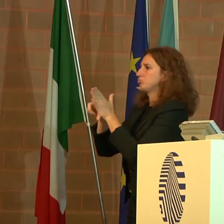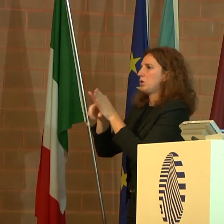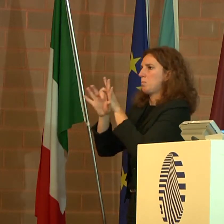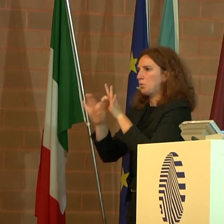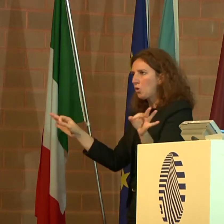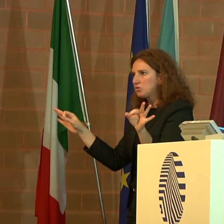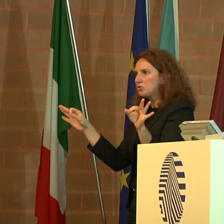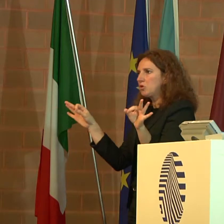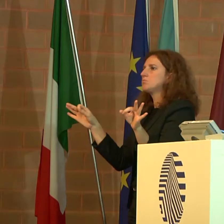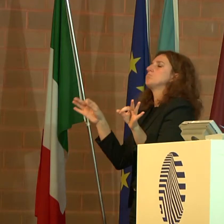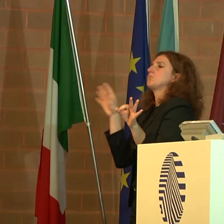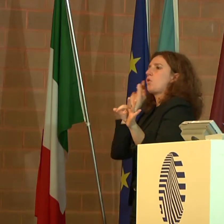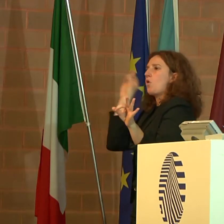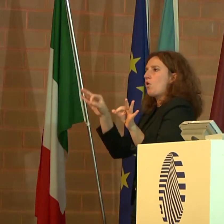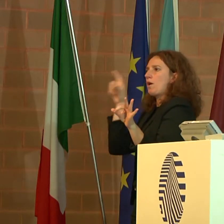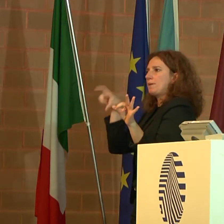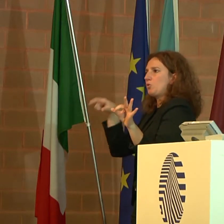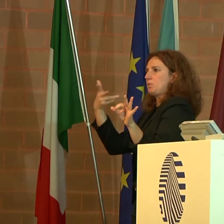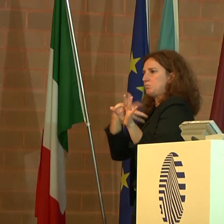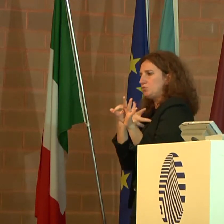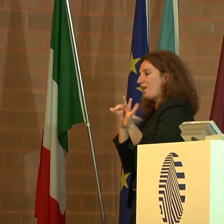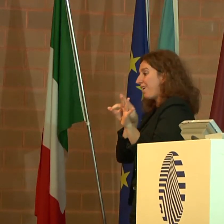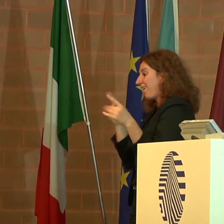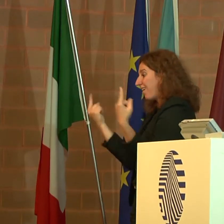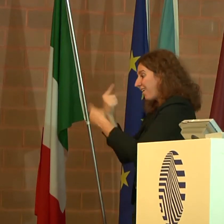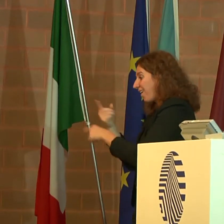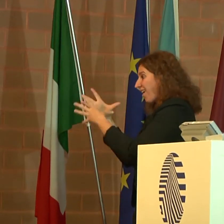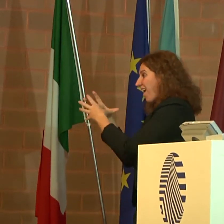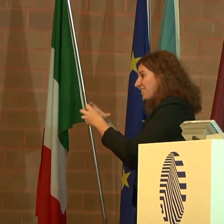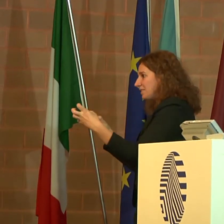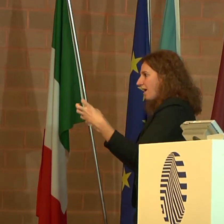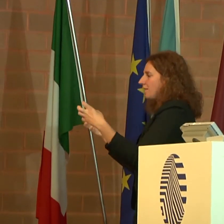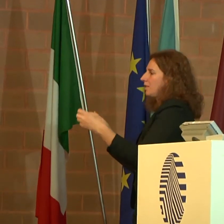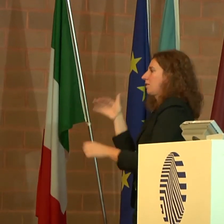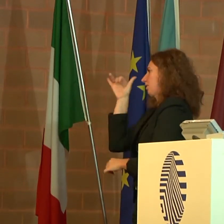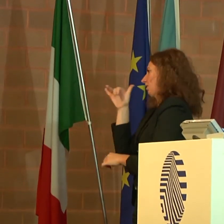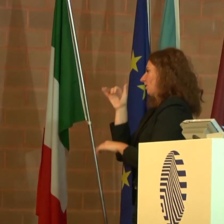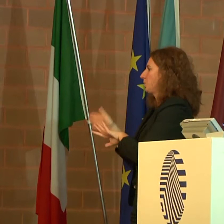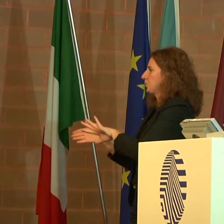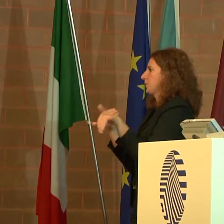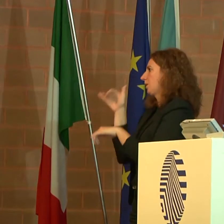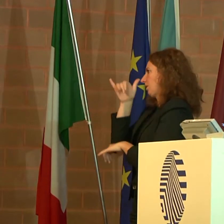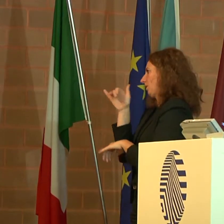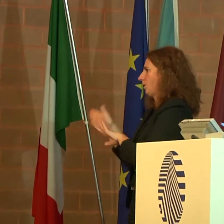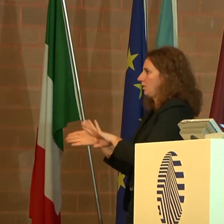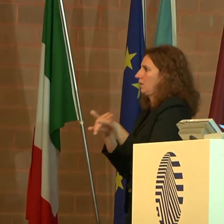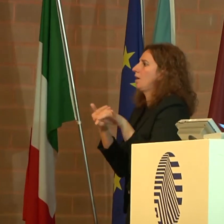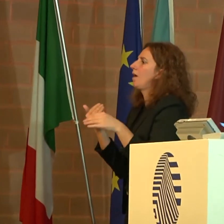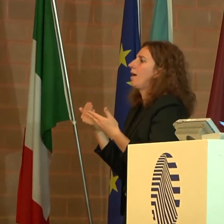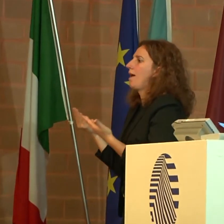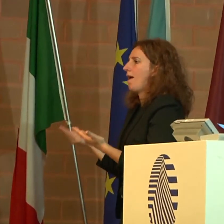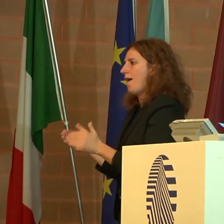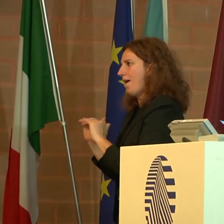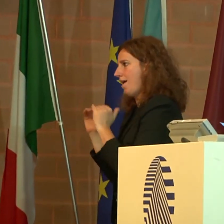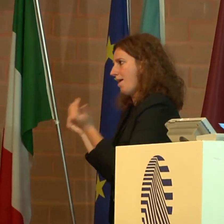collocamento per i disabili e le aziende hanno potuto derogare alle prescritte compensazioni territoriali penalizzando i